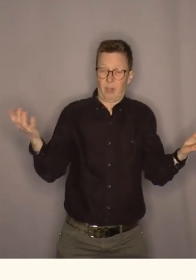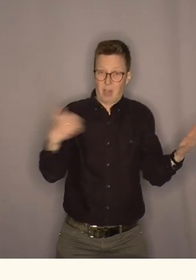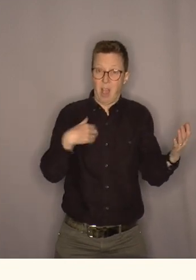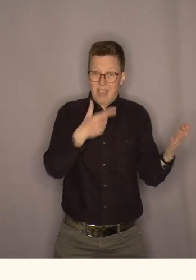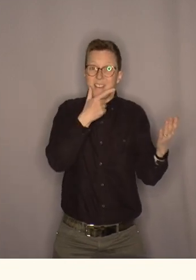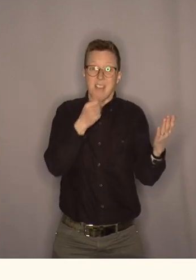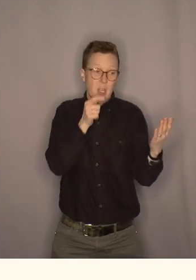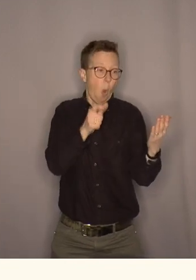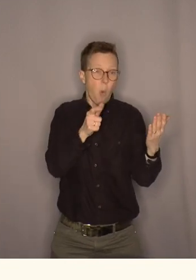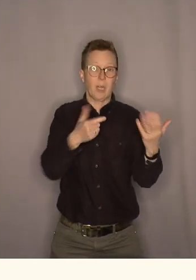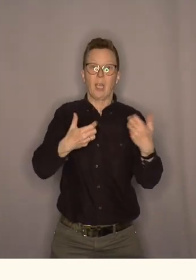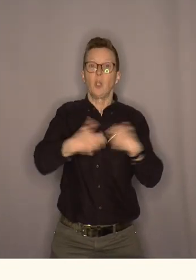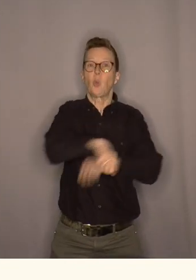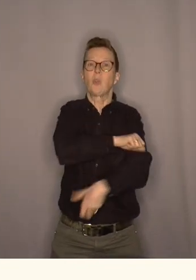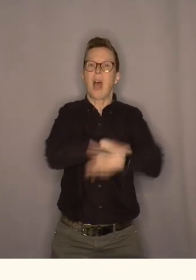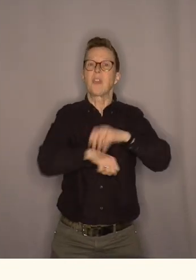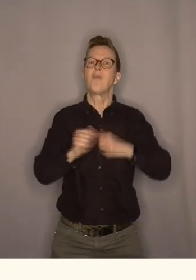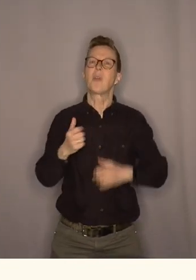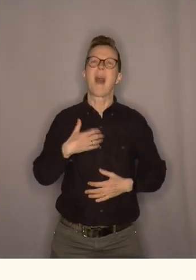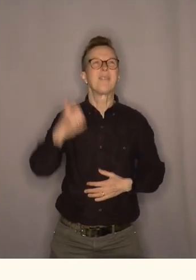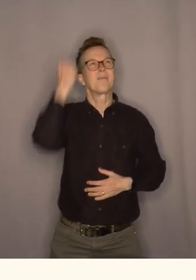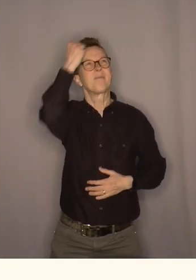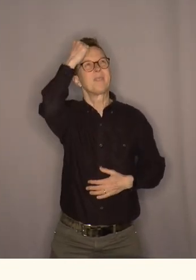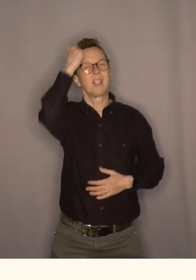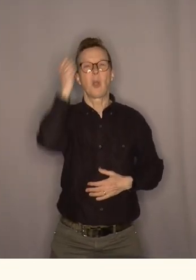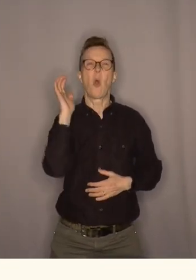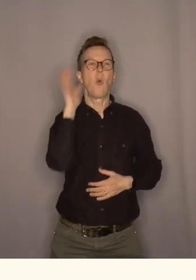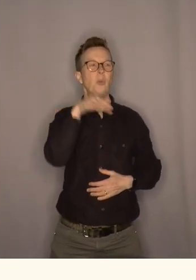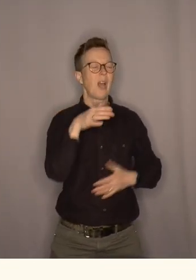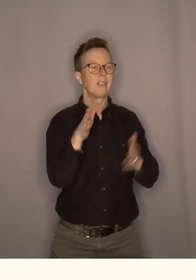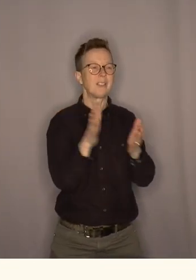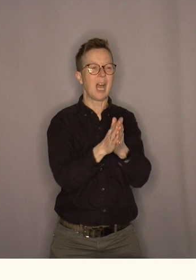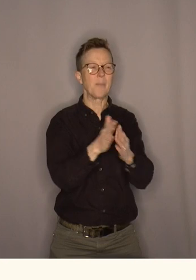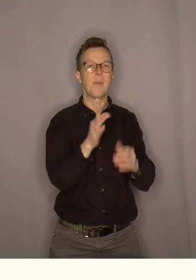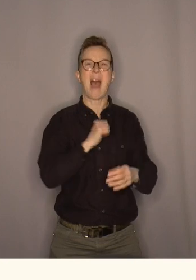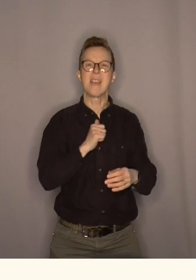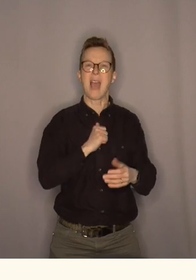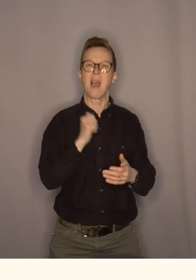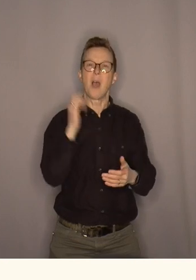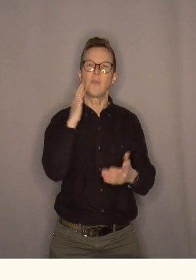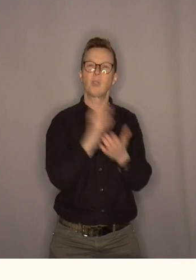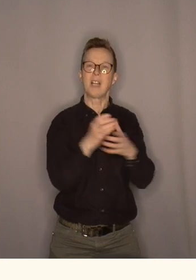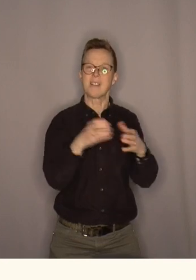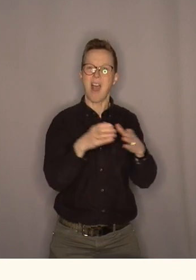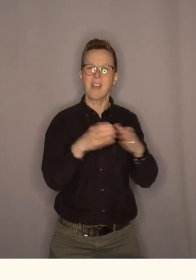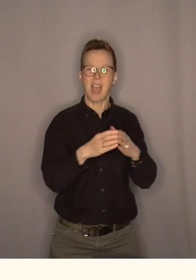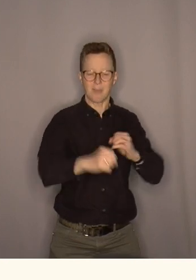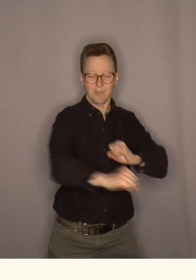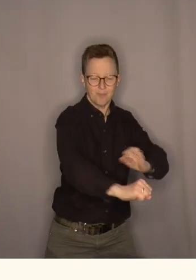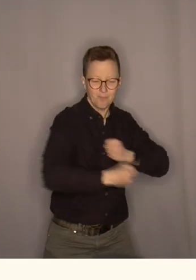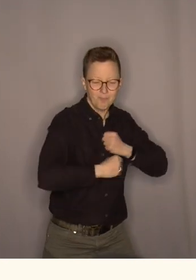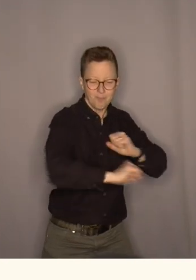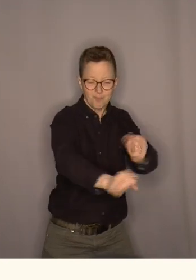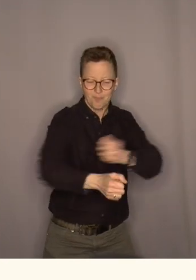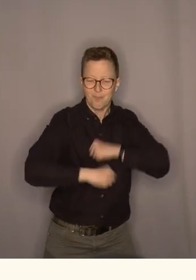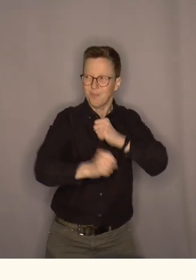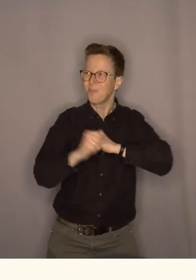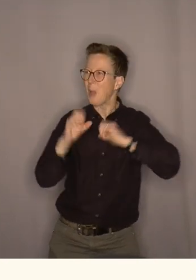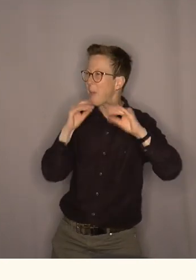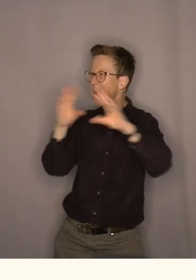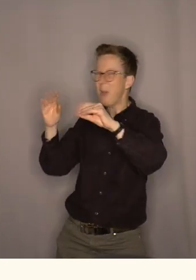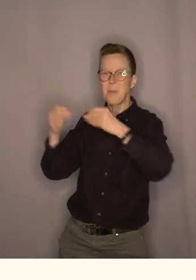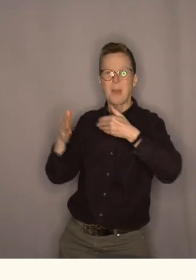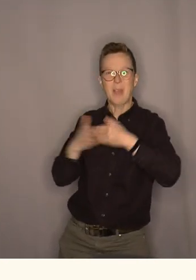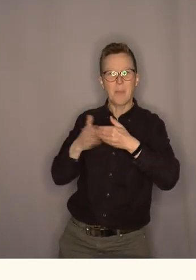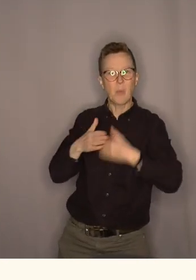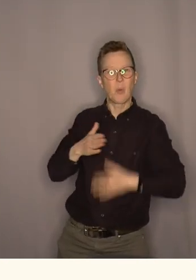Jeg kjenner meg igjen i det, sant? for at dugnad for meg det er å gå ut i samme eie og ta med en rake og stå og henge sammen med naboene og ha det fint